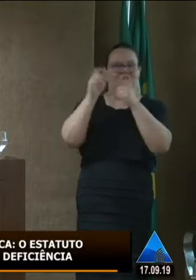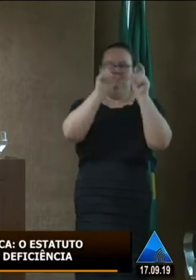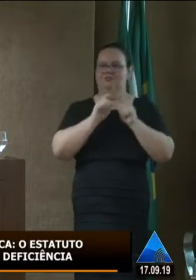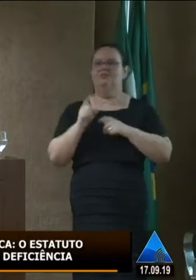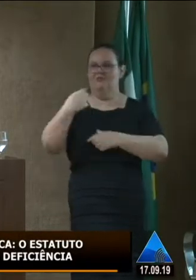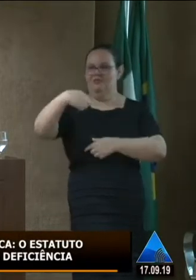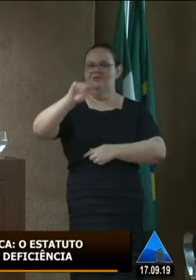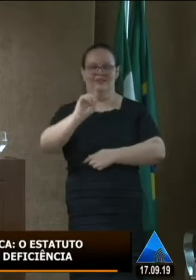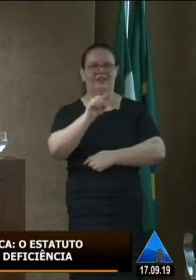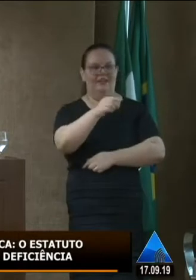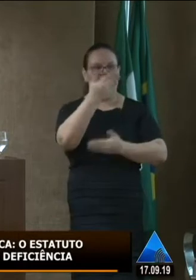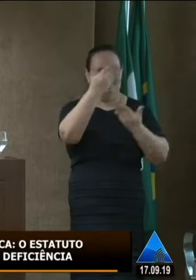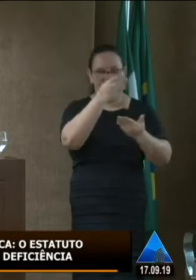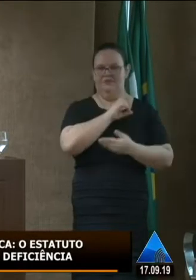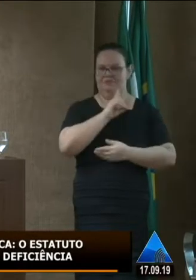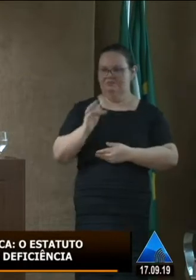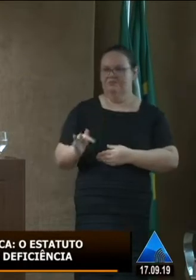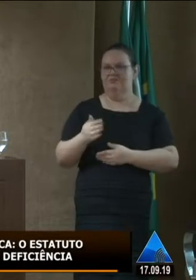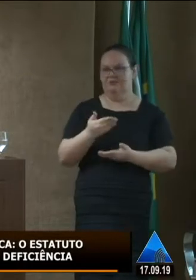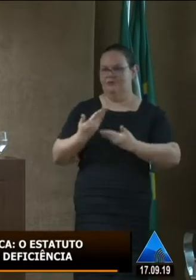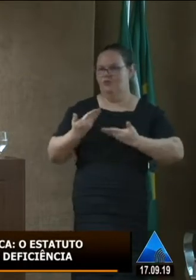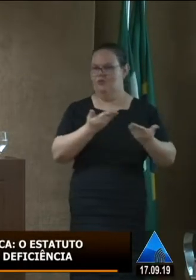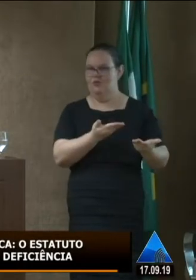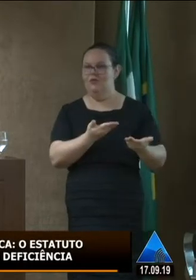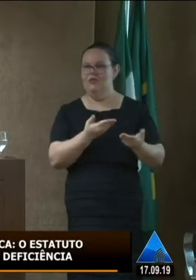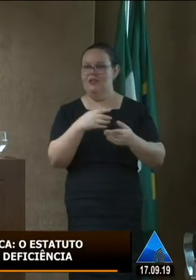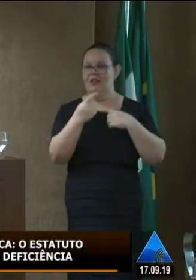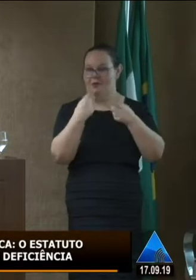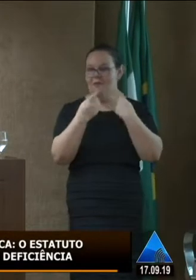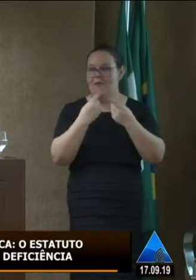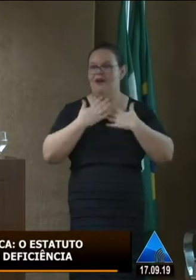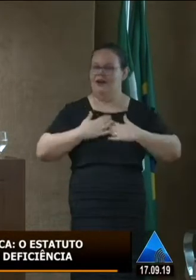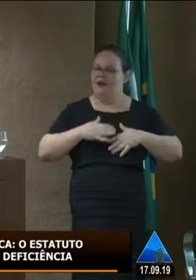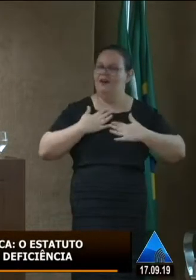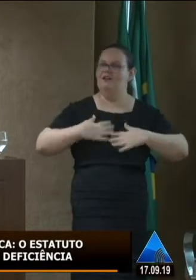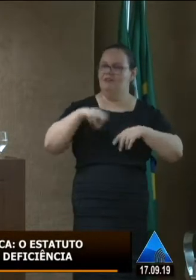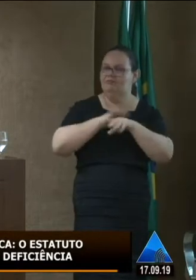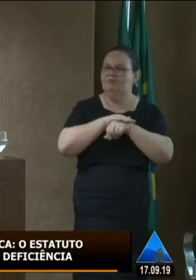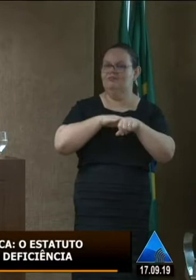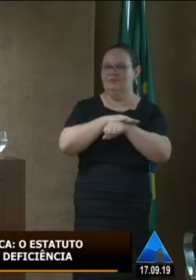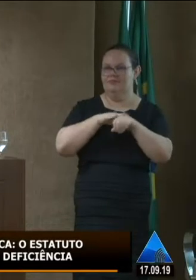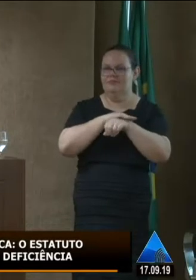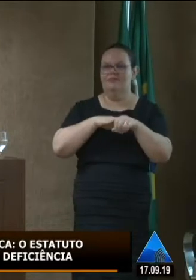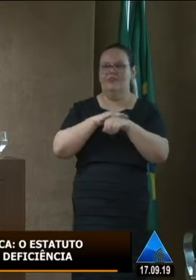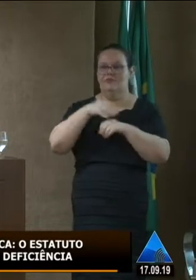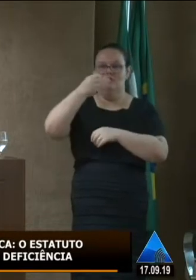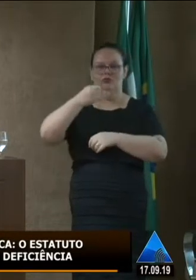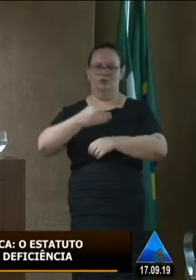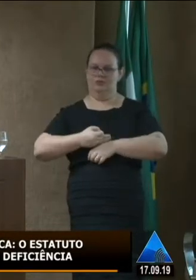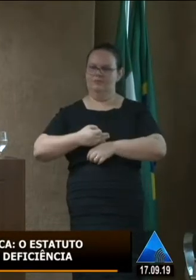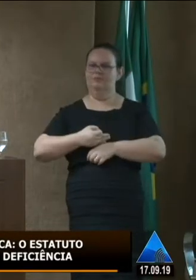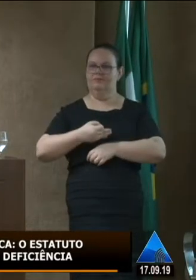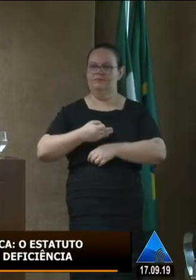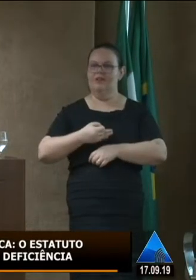deputado tem a nossa disponibilidade para discutir com mais calma e com toda a seriedade que eu tenho